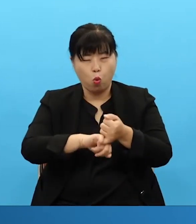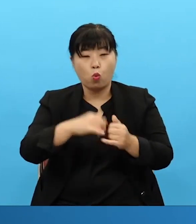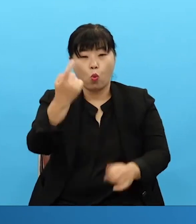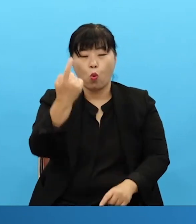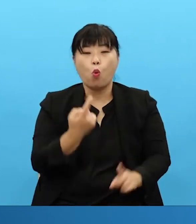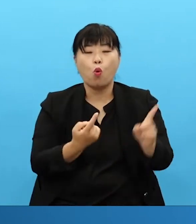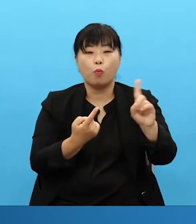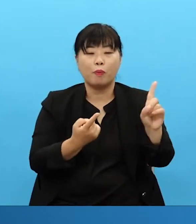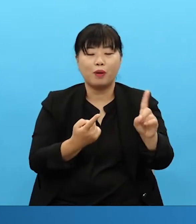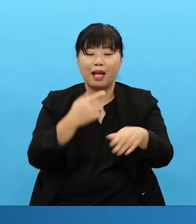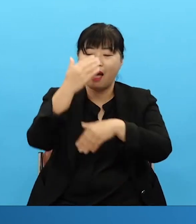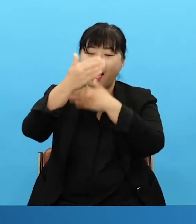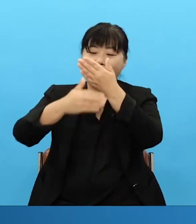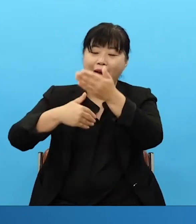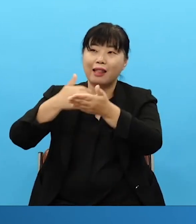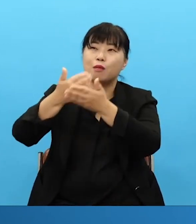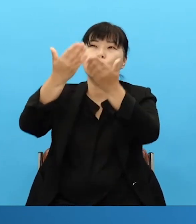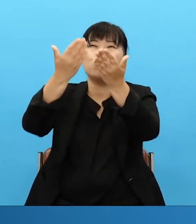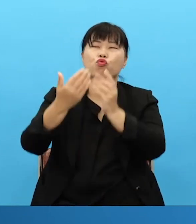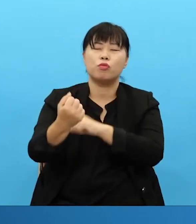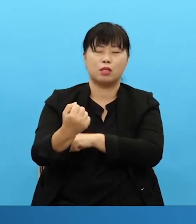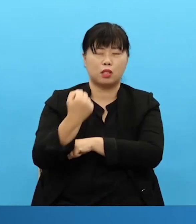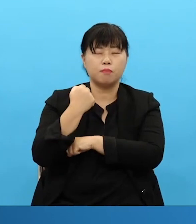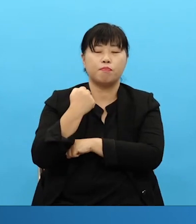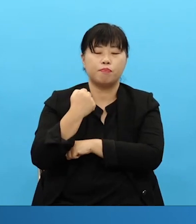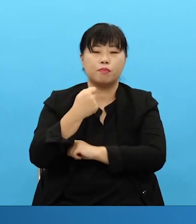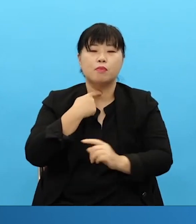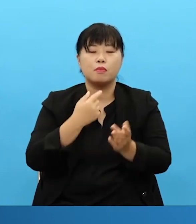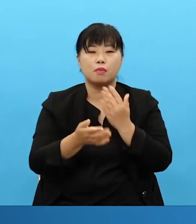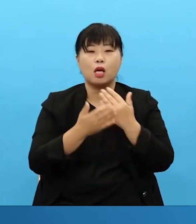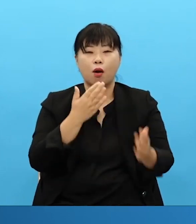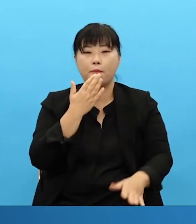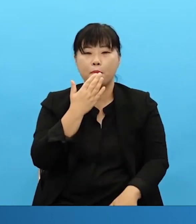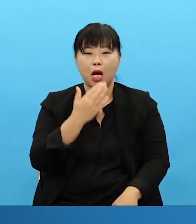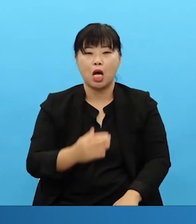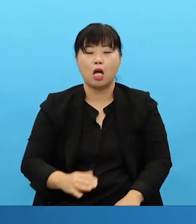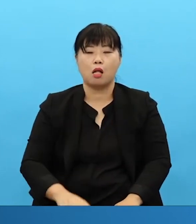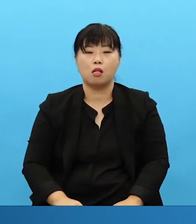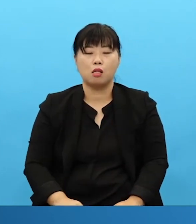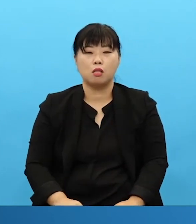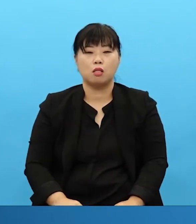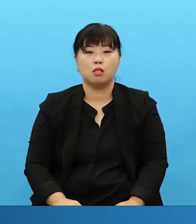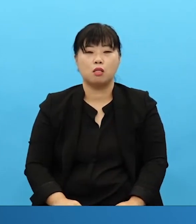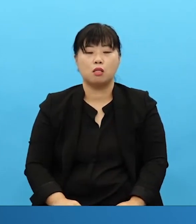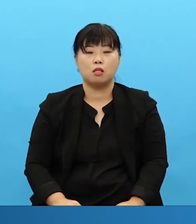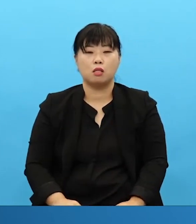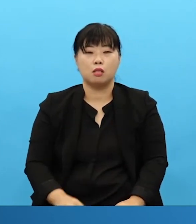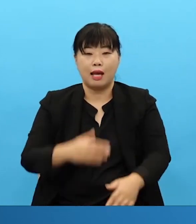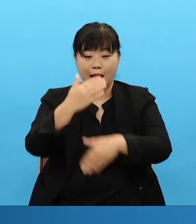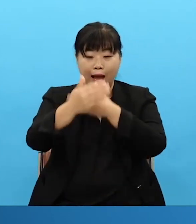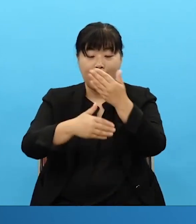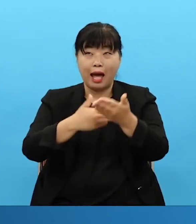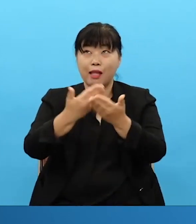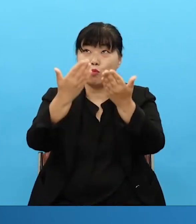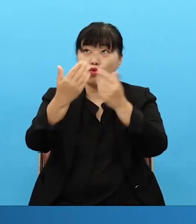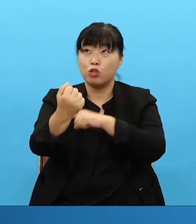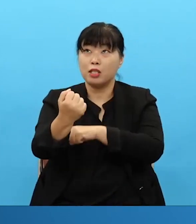That you'll gain heavenly power. Isn't that so? you'll find your heavenly